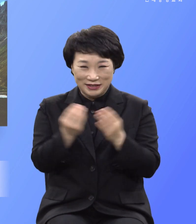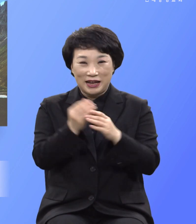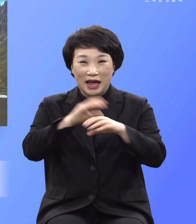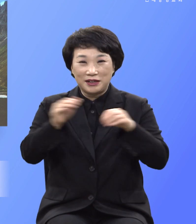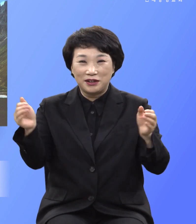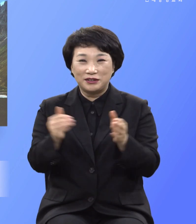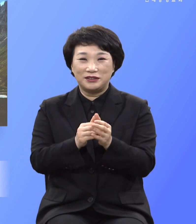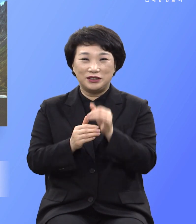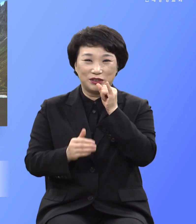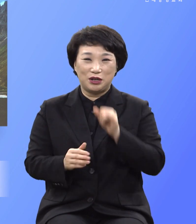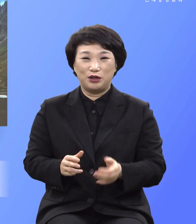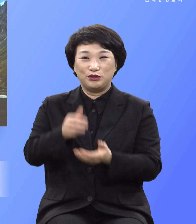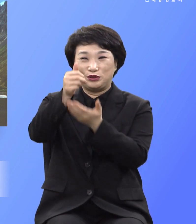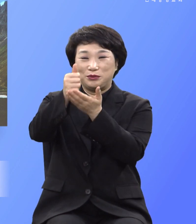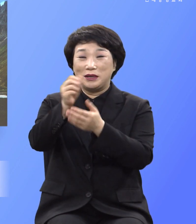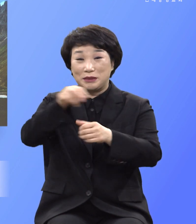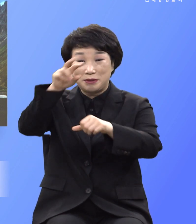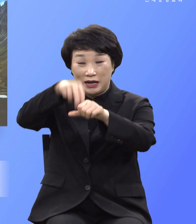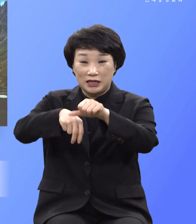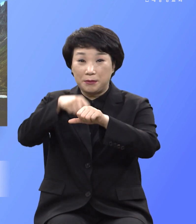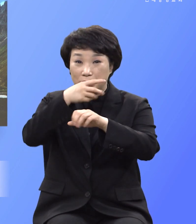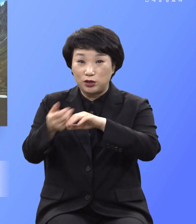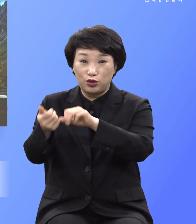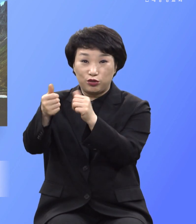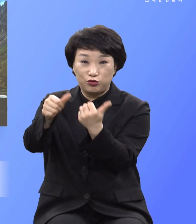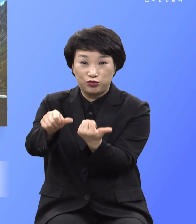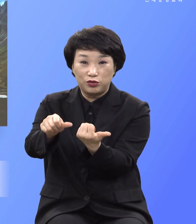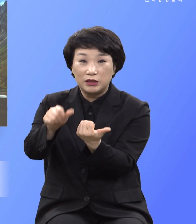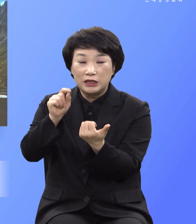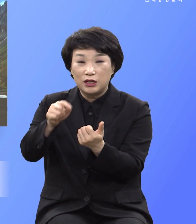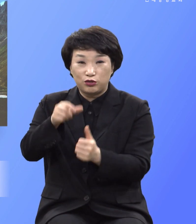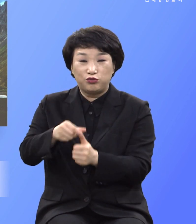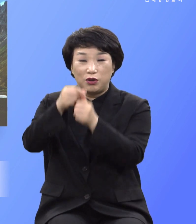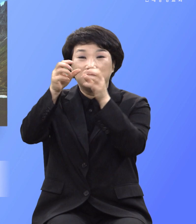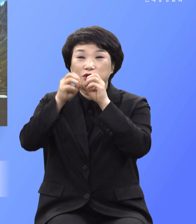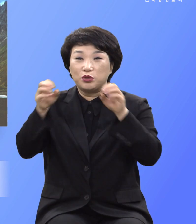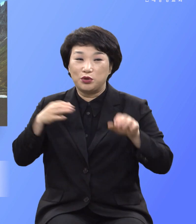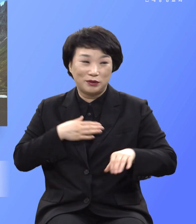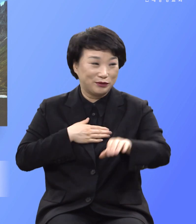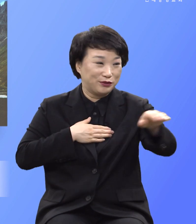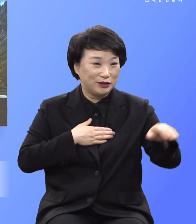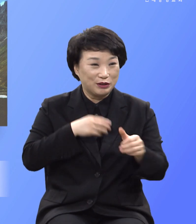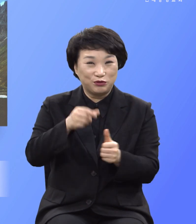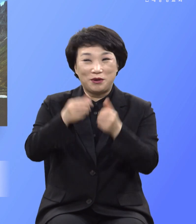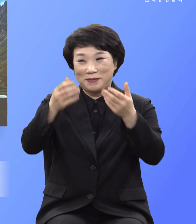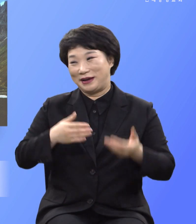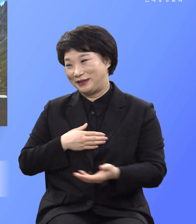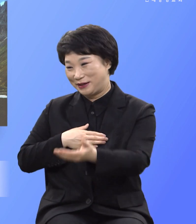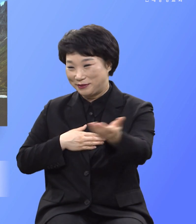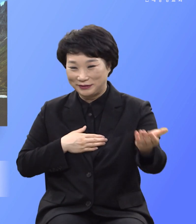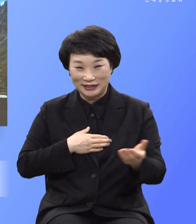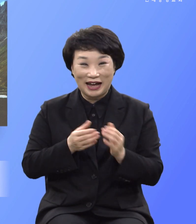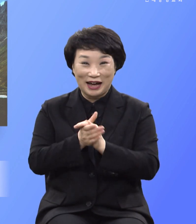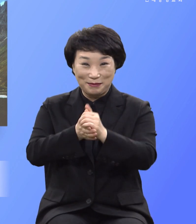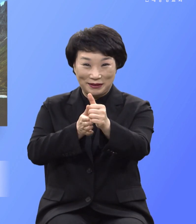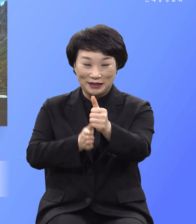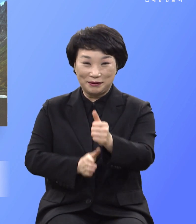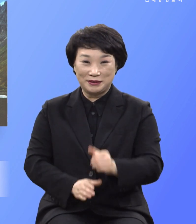주님의 십자가에 피 흘리신 구원의 전도로 구원받으신 분 아멘합시다 네